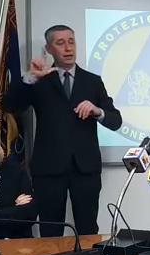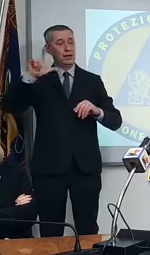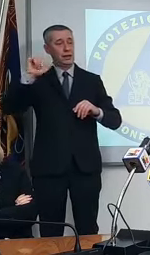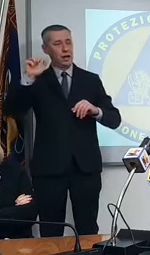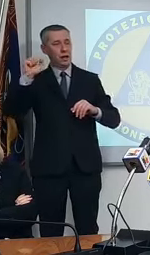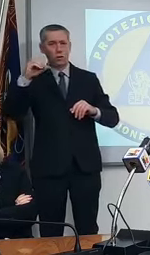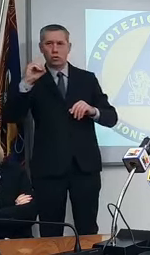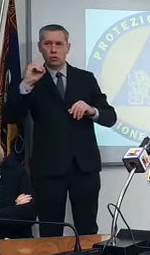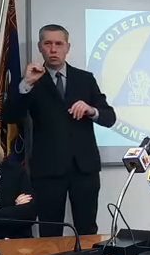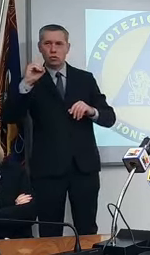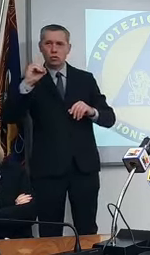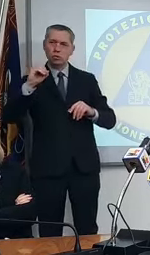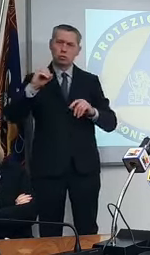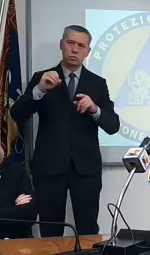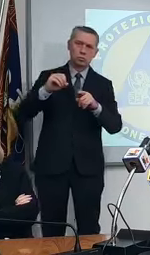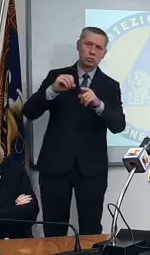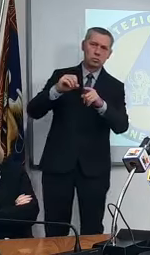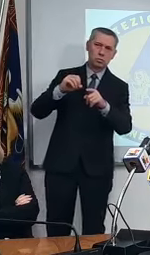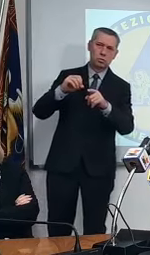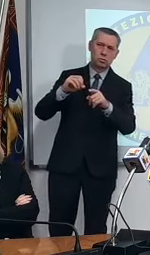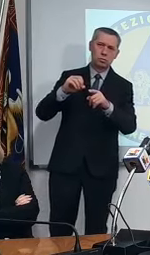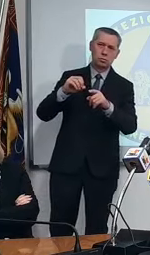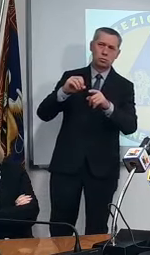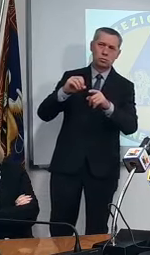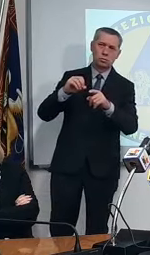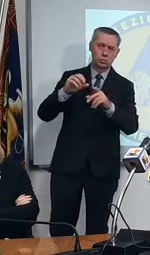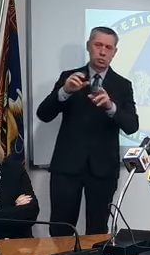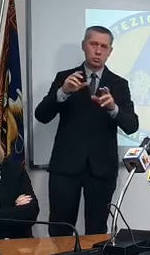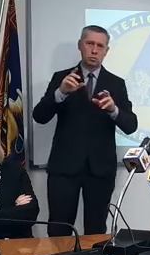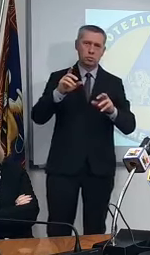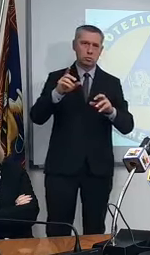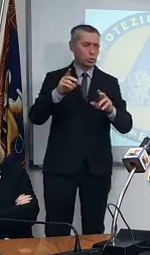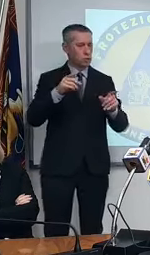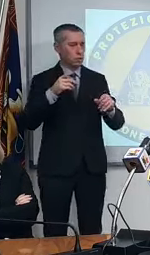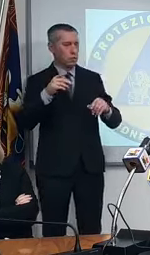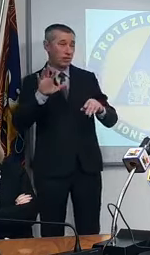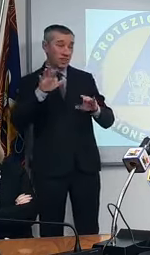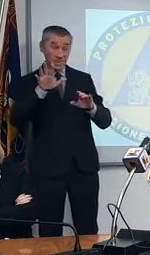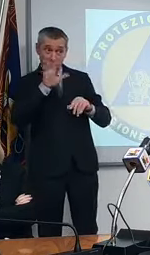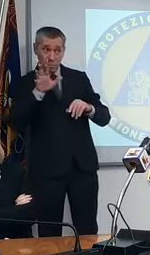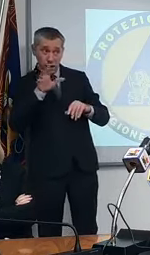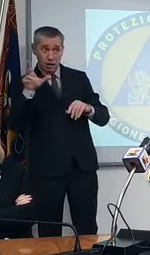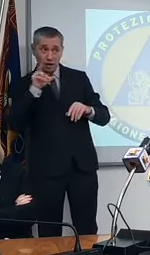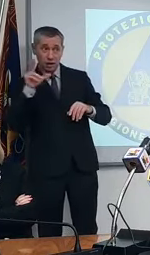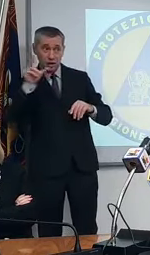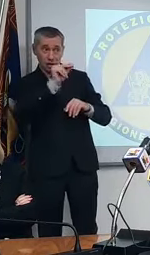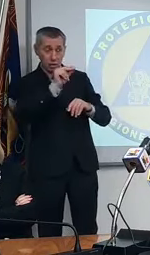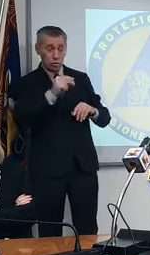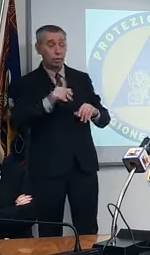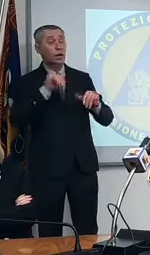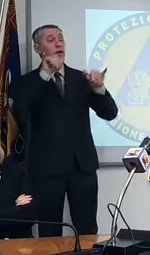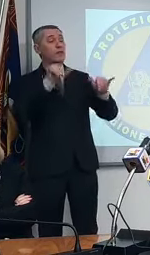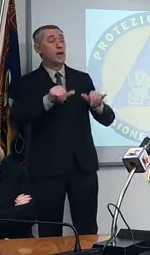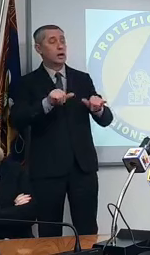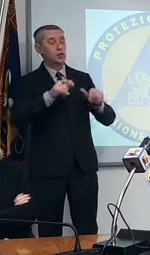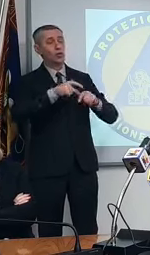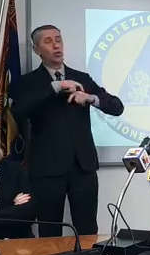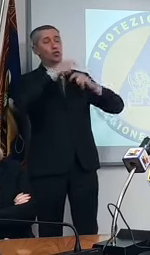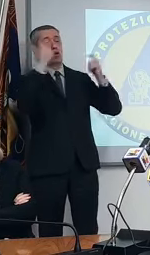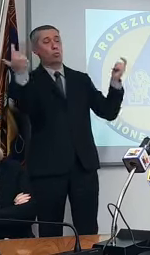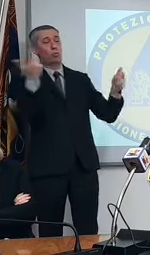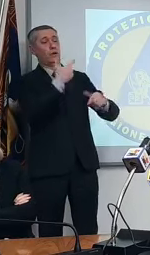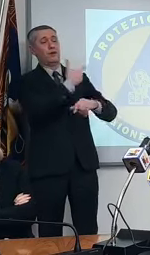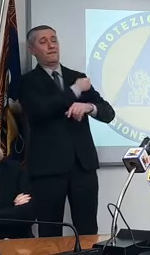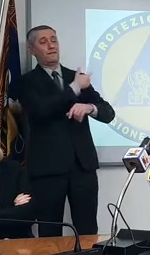Carlo scusa vedo che annuivi eh no che avrebbe detto il Veneto fa troppi vaccini e così